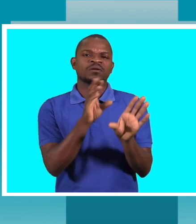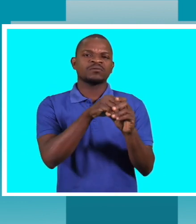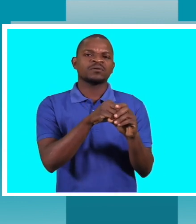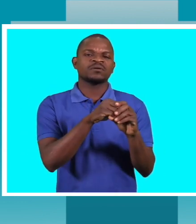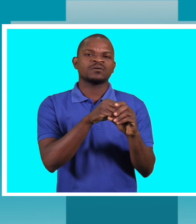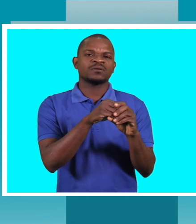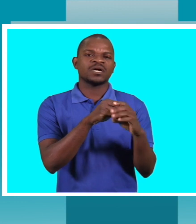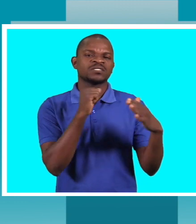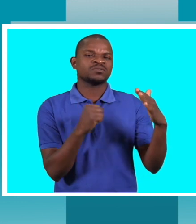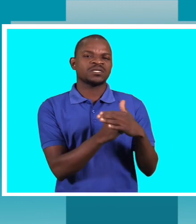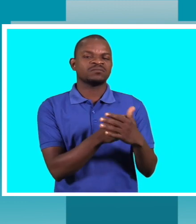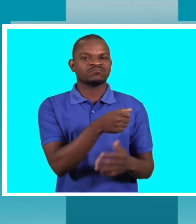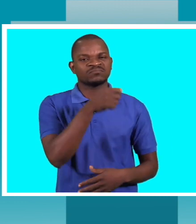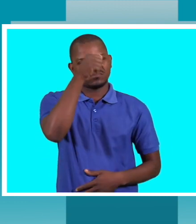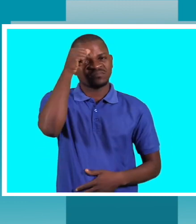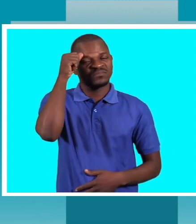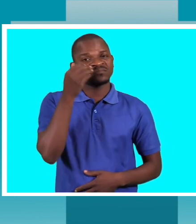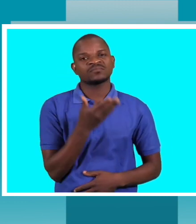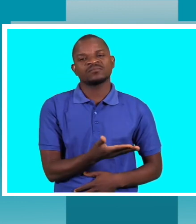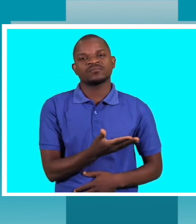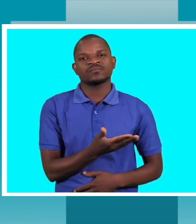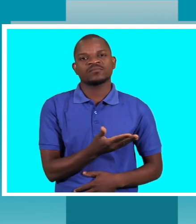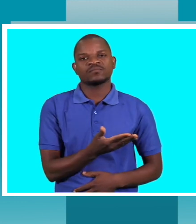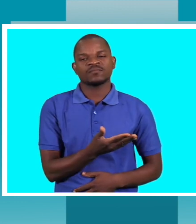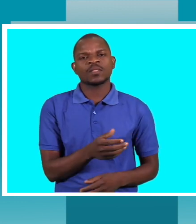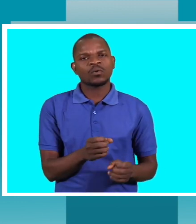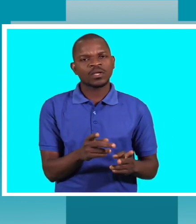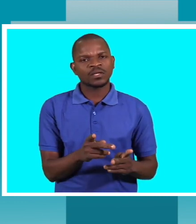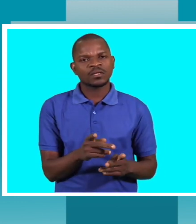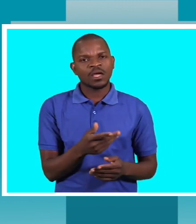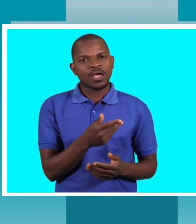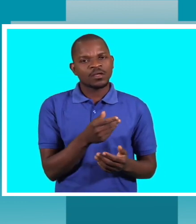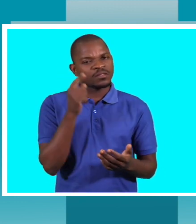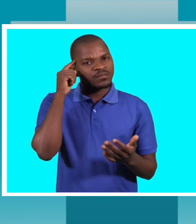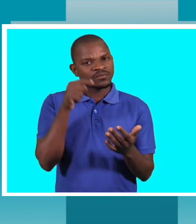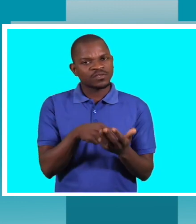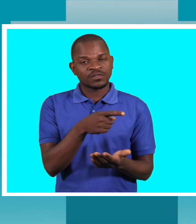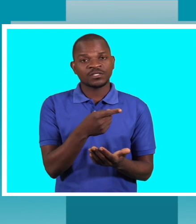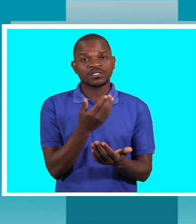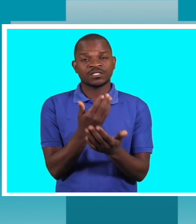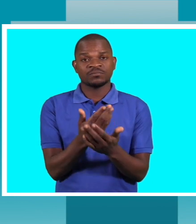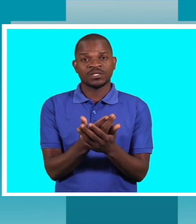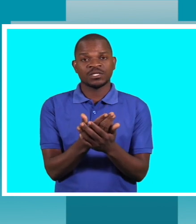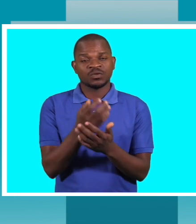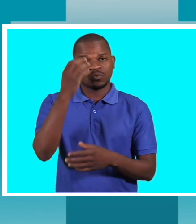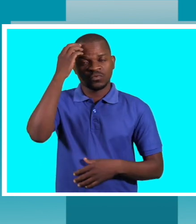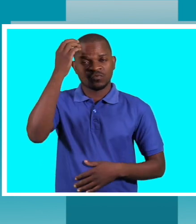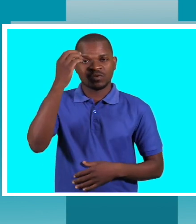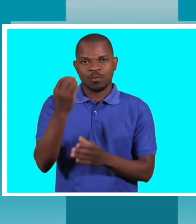ação social não está a conseguir. O Cantol está a pedir ao próximo governo que haja uma direção nacional